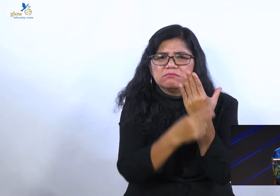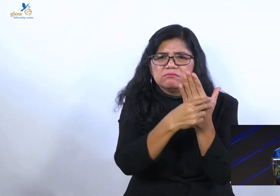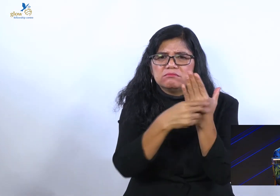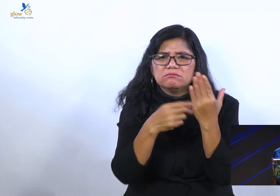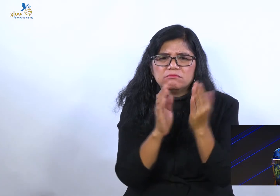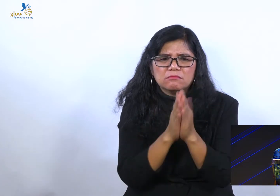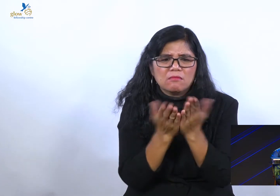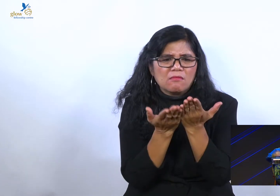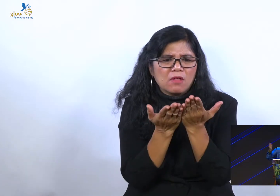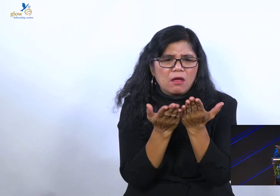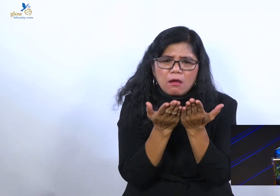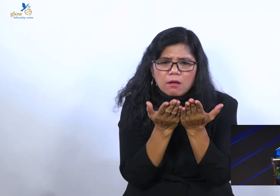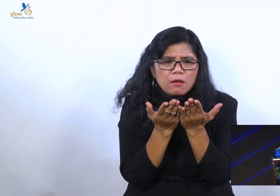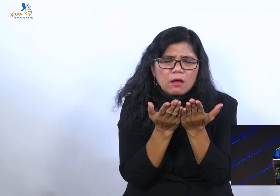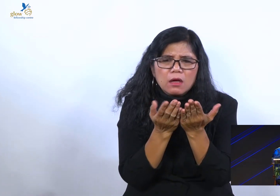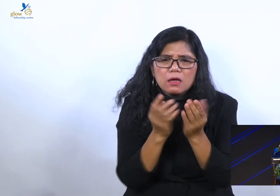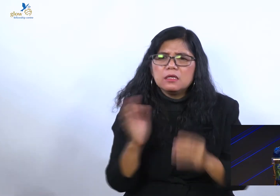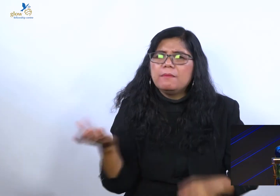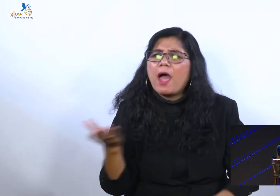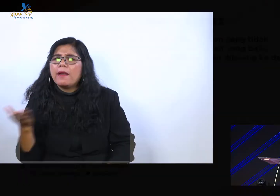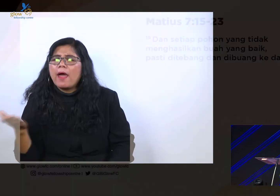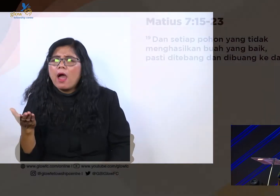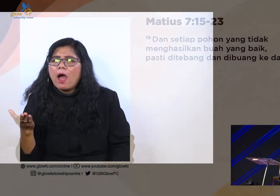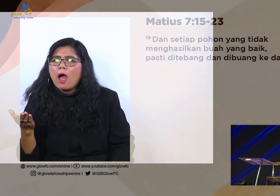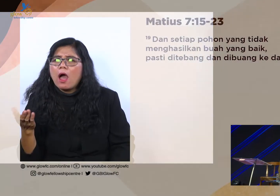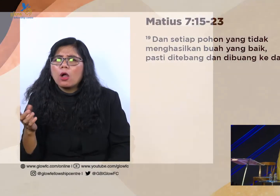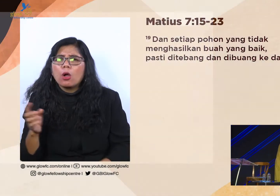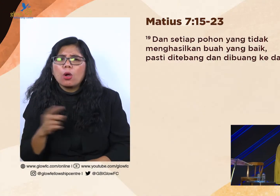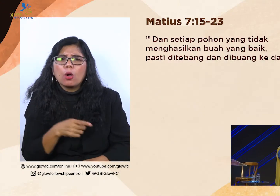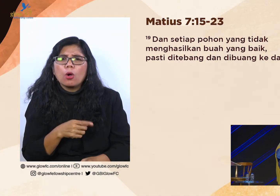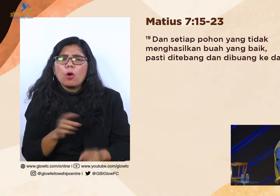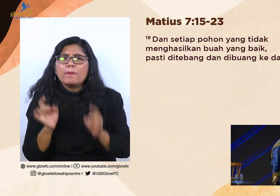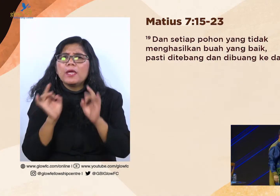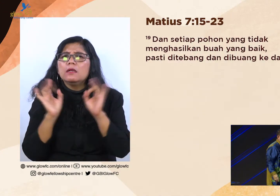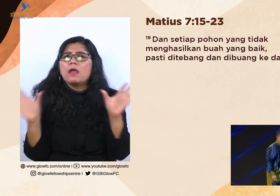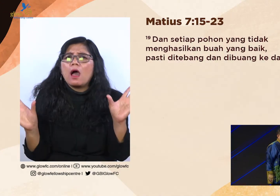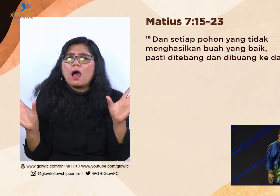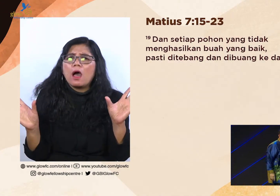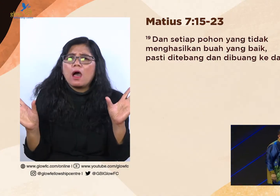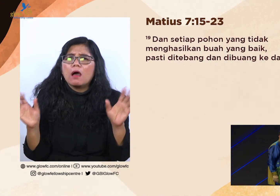Alkitab tidak pernah ajarkan kita untuk menebang pohon itu. Karena ayat ini bilang apa? Coba lihat.